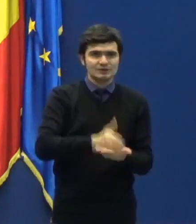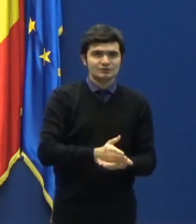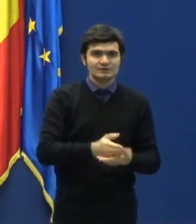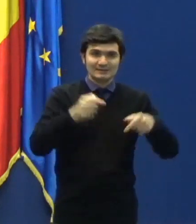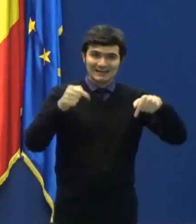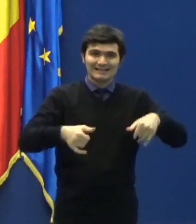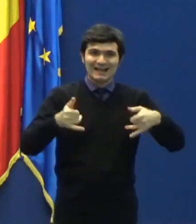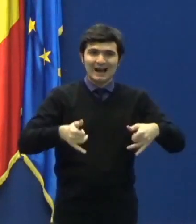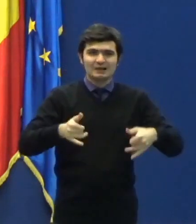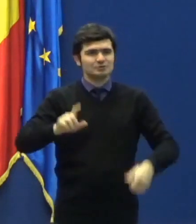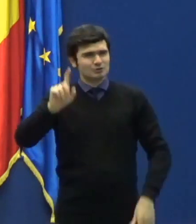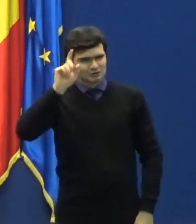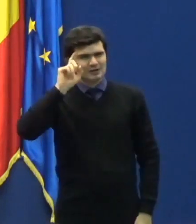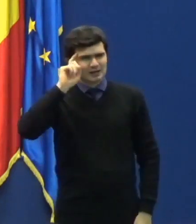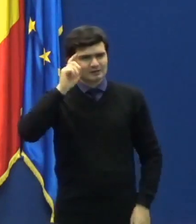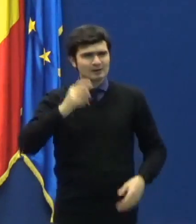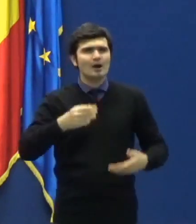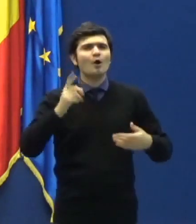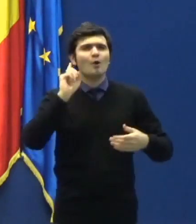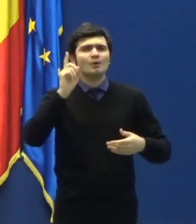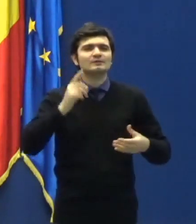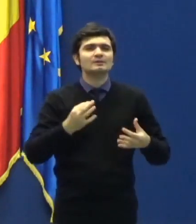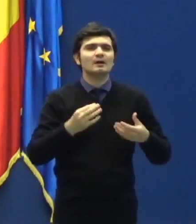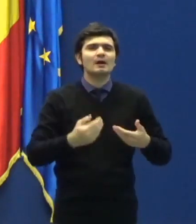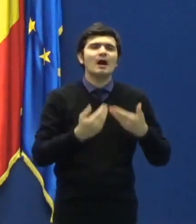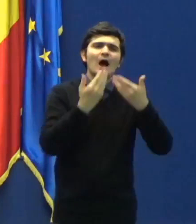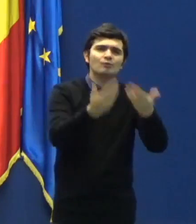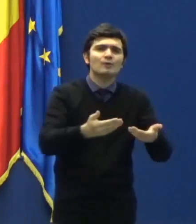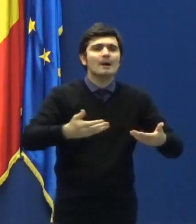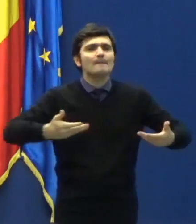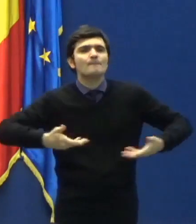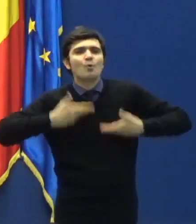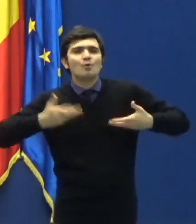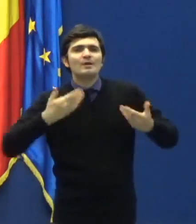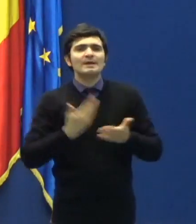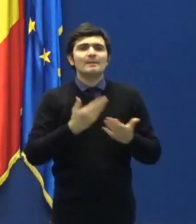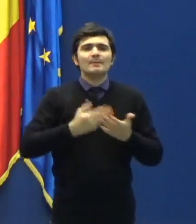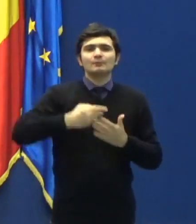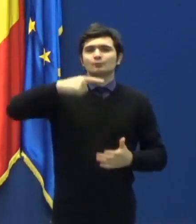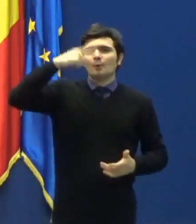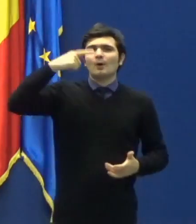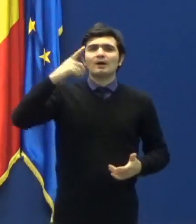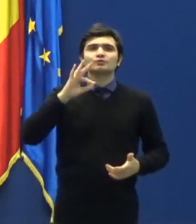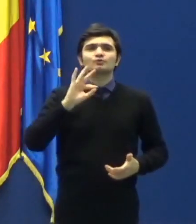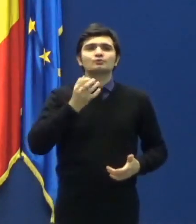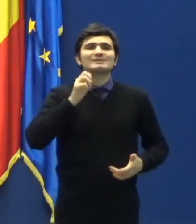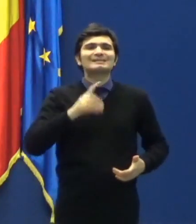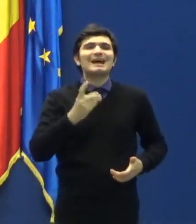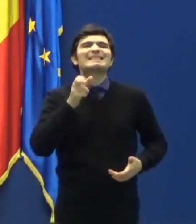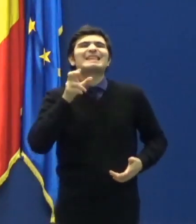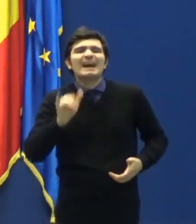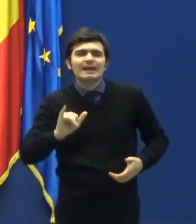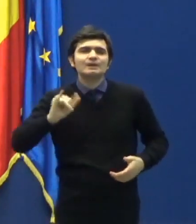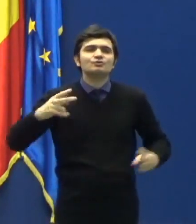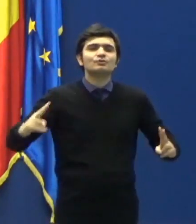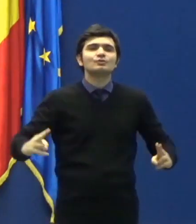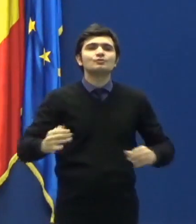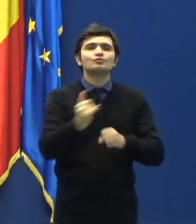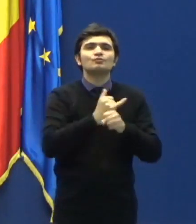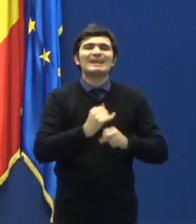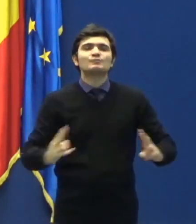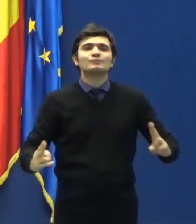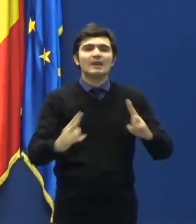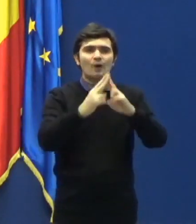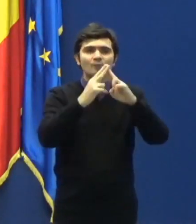aduce bucurie în orașul Țăndărei și în județul Ialomița, a fost aprobată solicitarea